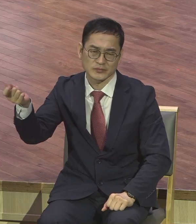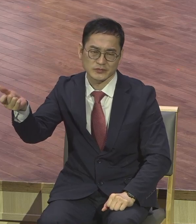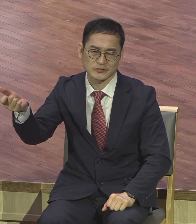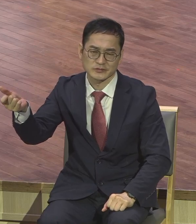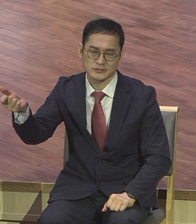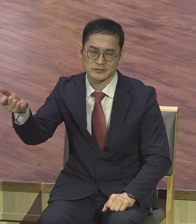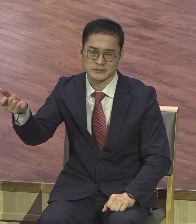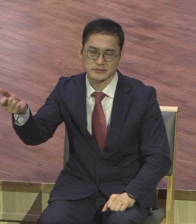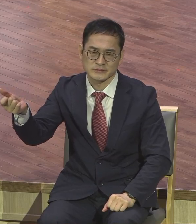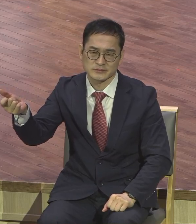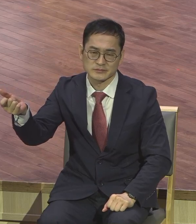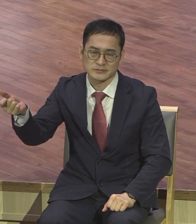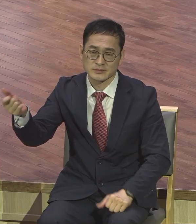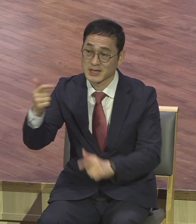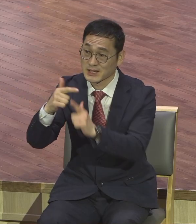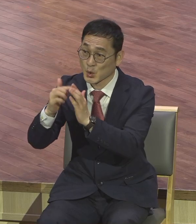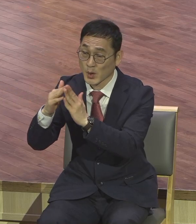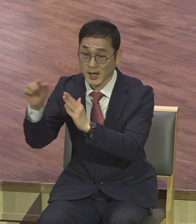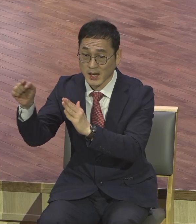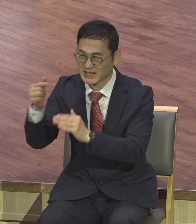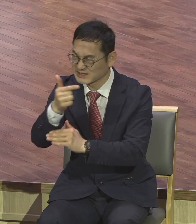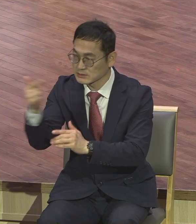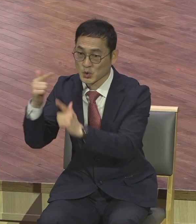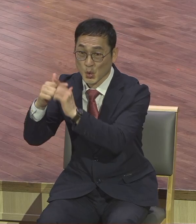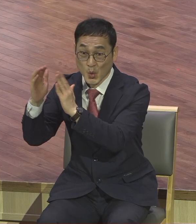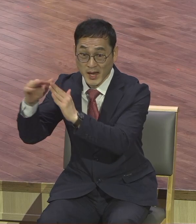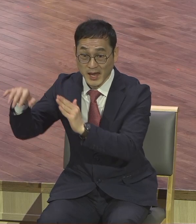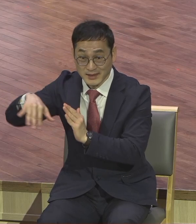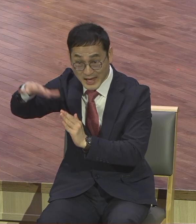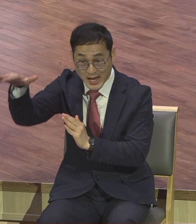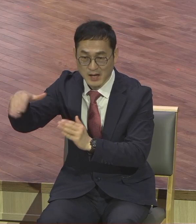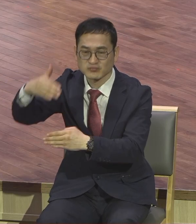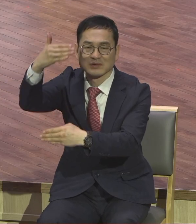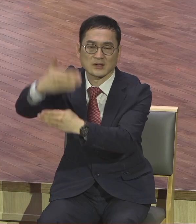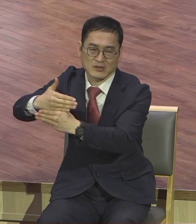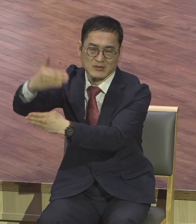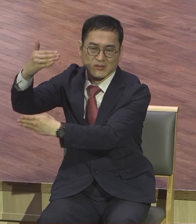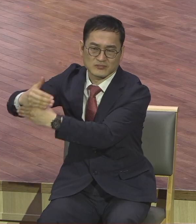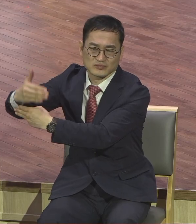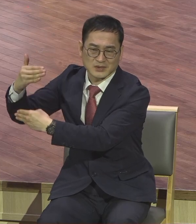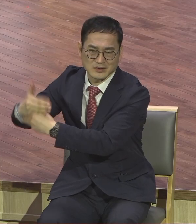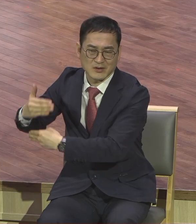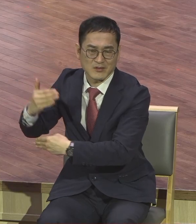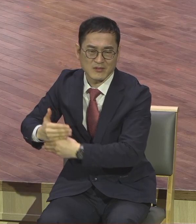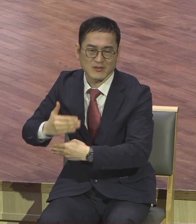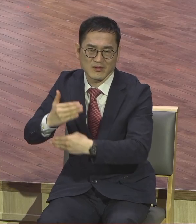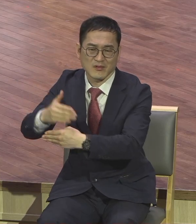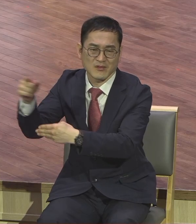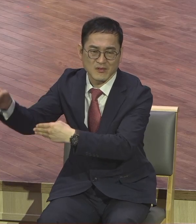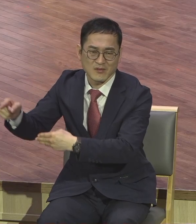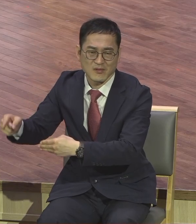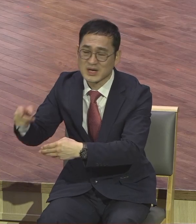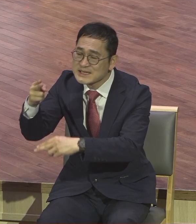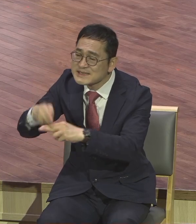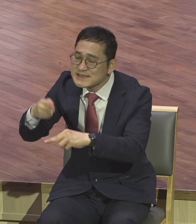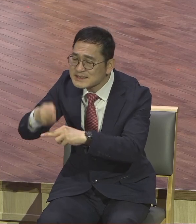큰 교회들 문을 다 닫아갑니다. 레스토랑, 카페 그렇게 가보면 그렇게 돼 있어요. 감사합니다. 놀랍니다. 수백 년 된